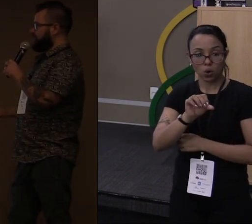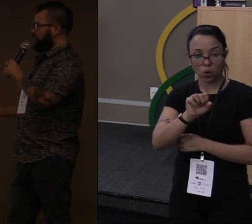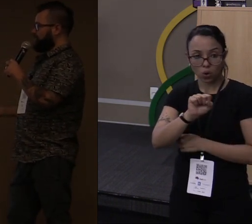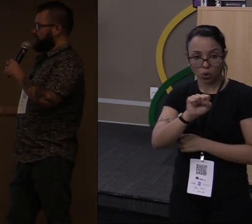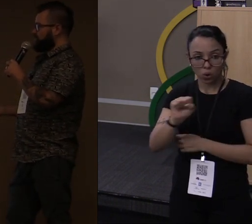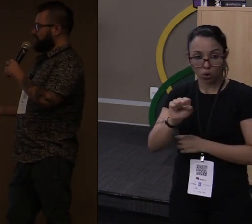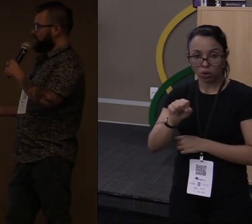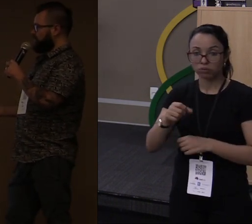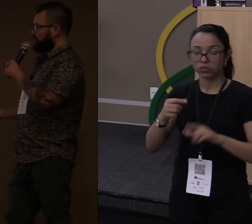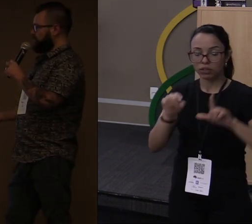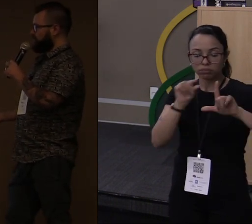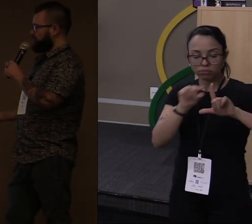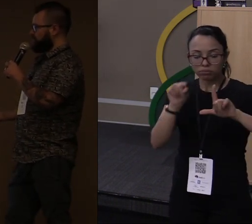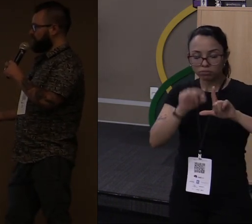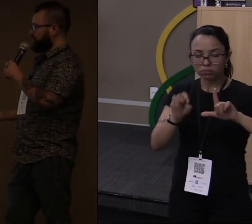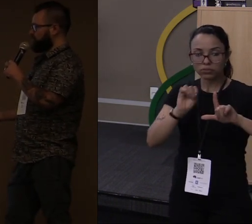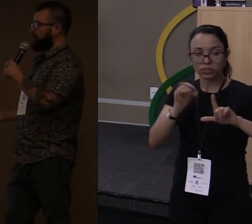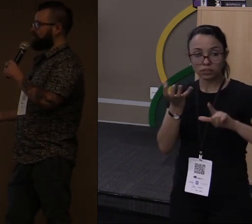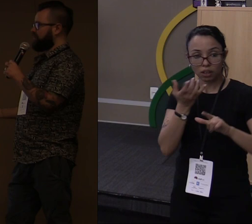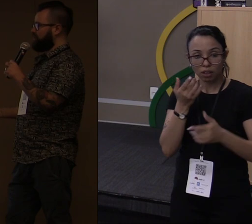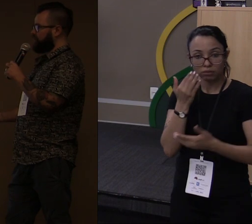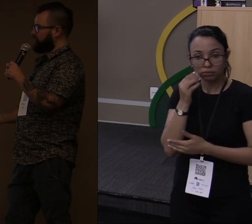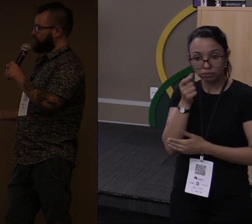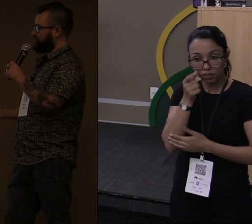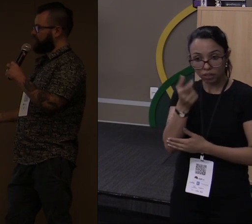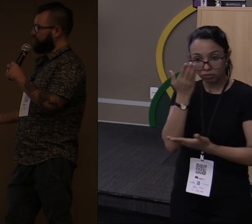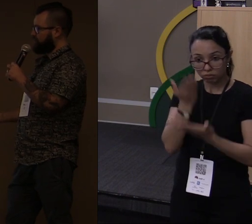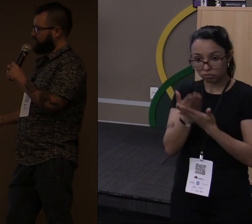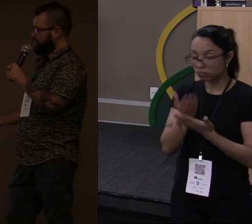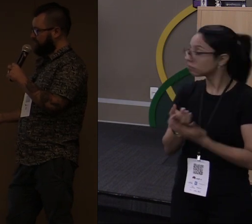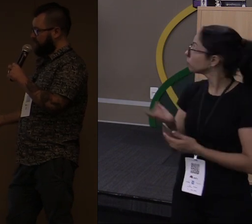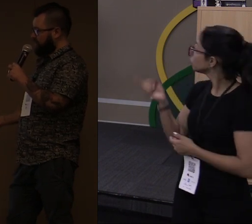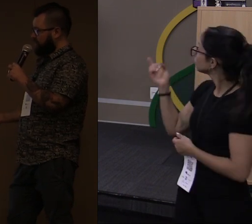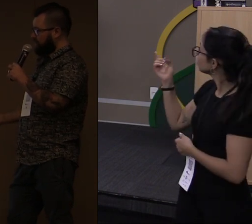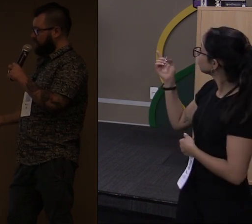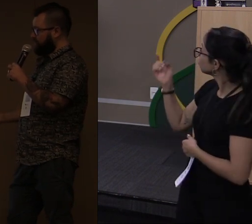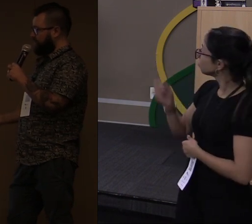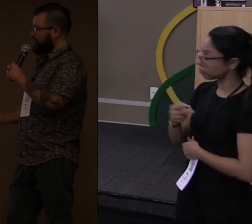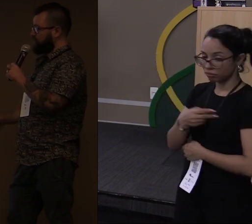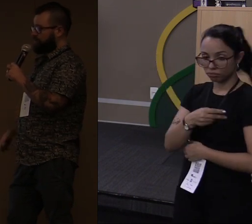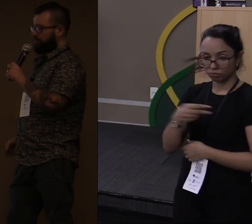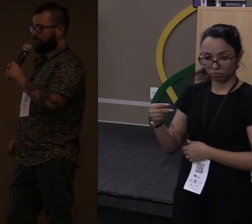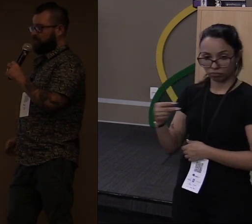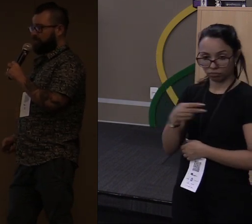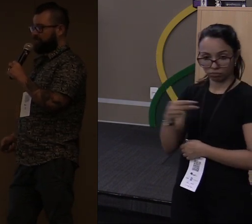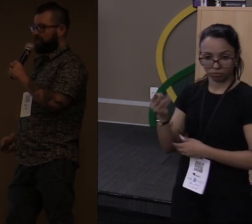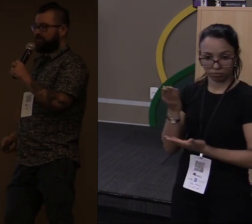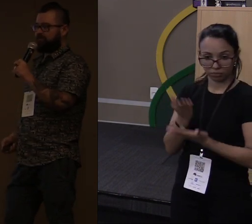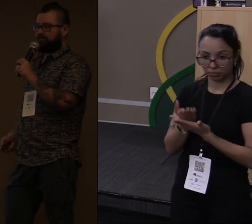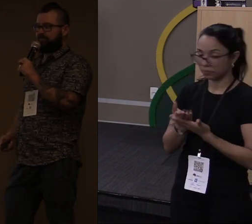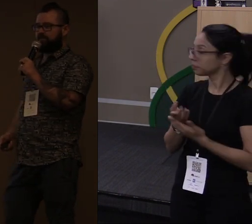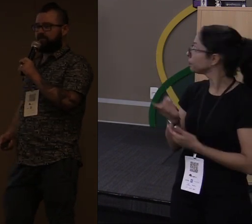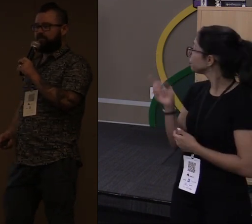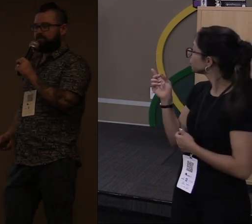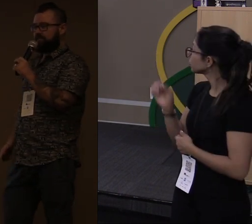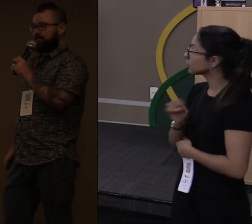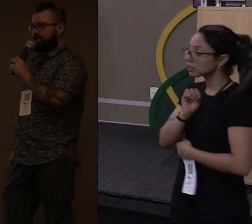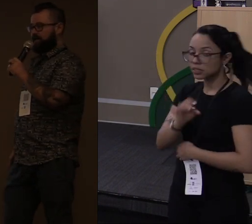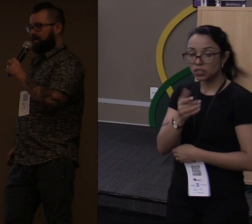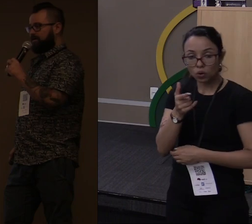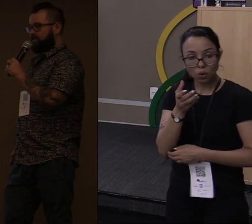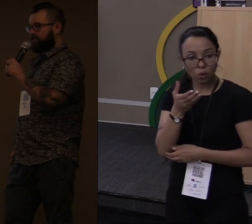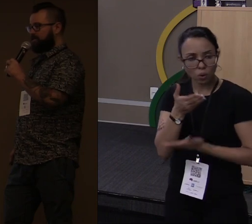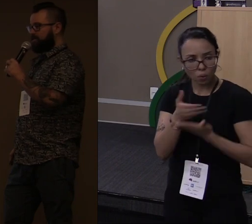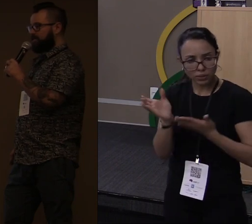está querendo estudar Rust. Rust Links e Rust by Example. Esses dois nomes aqui são os principais para você começar se você tiver interesse